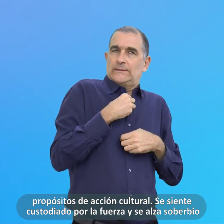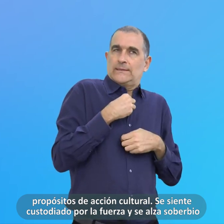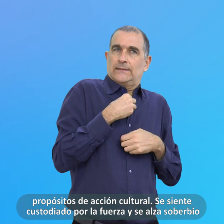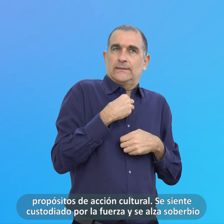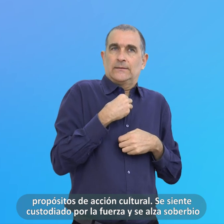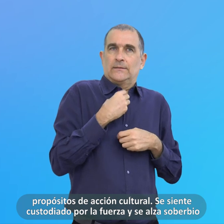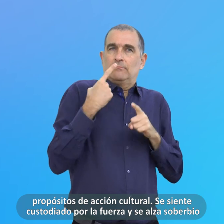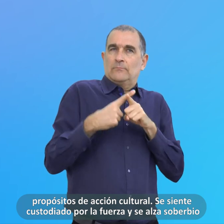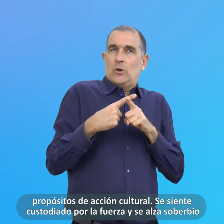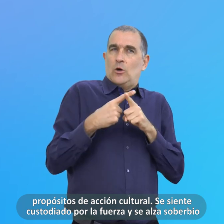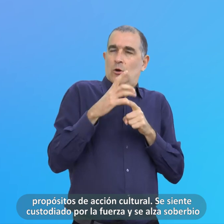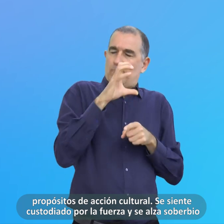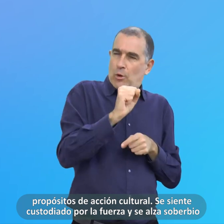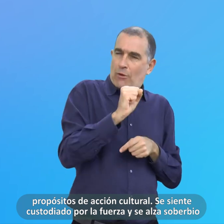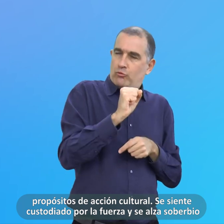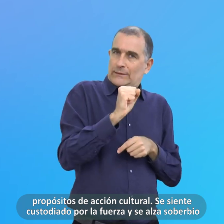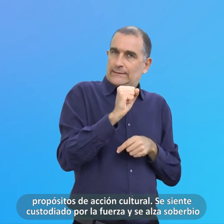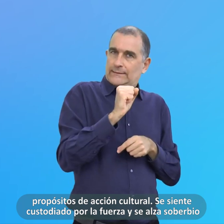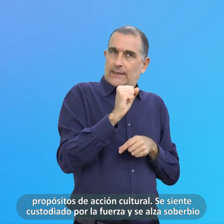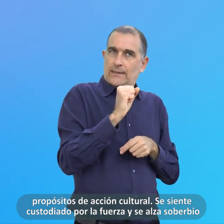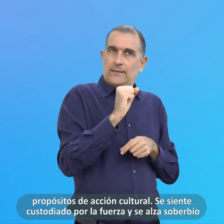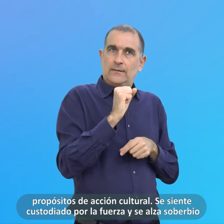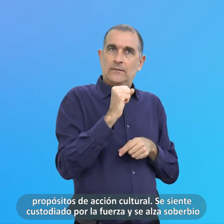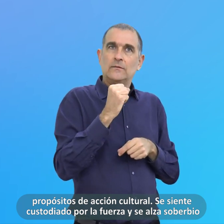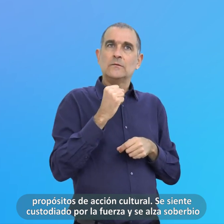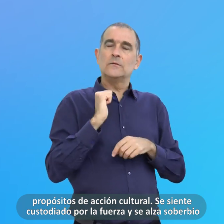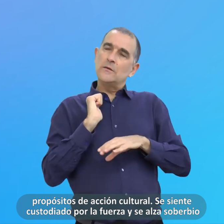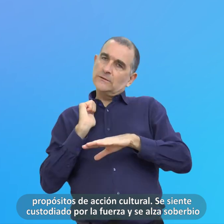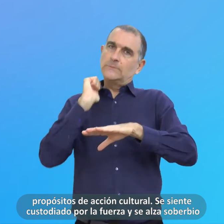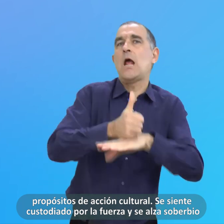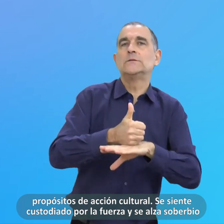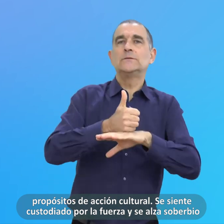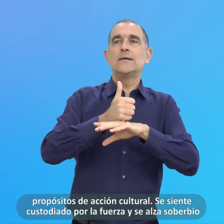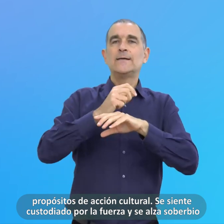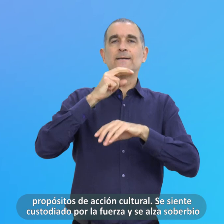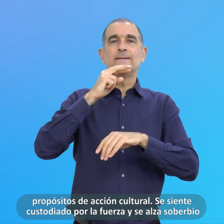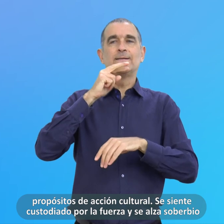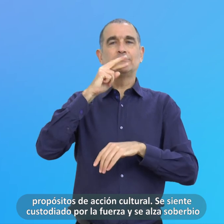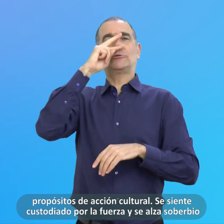La Fuerza Y Se Alza Soberbia